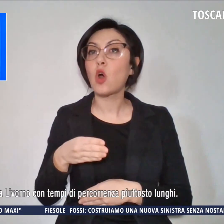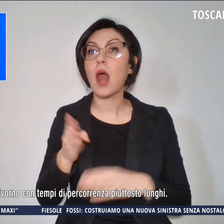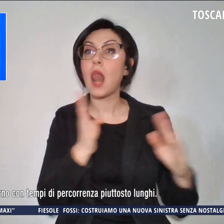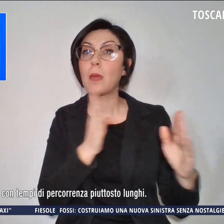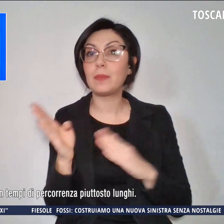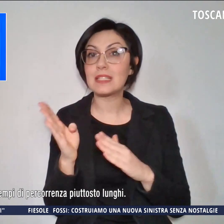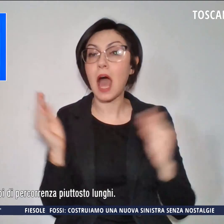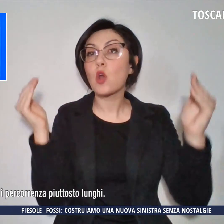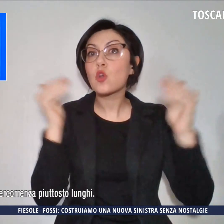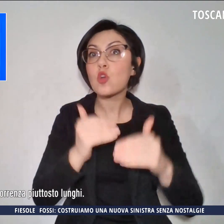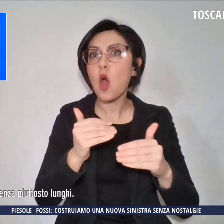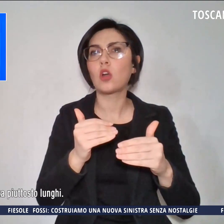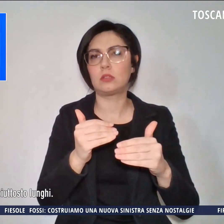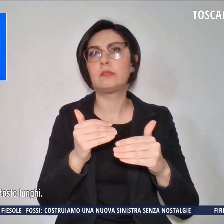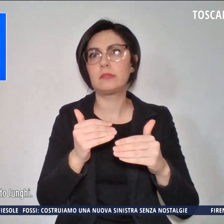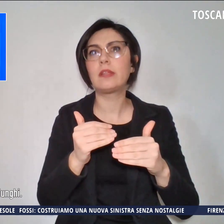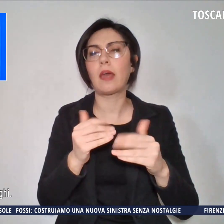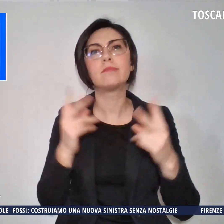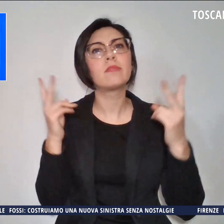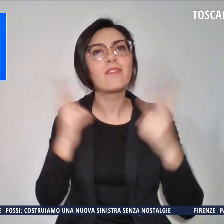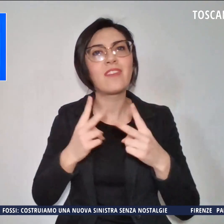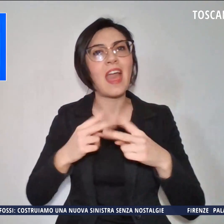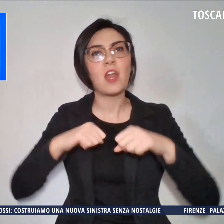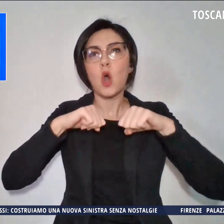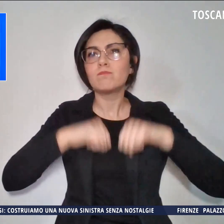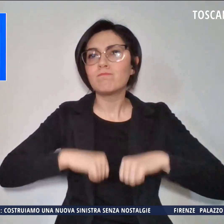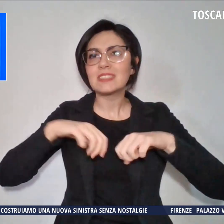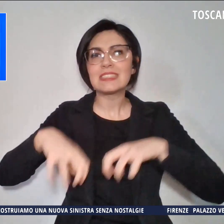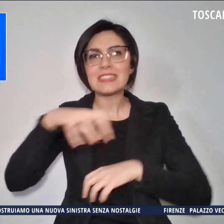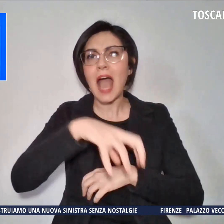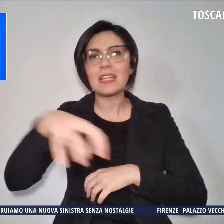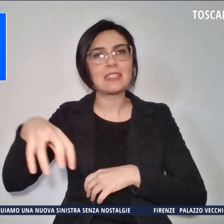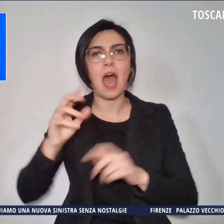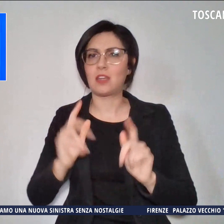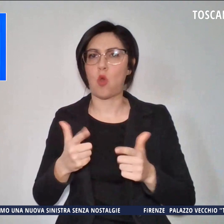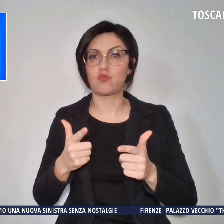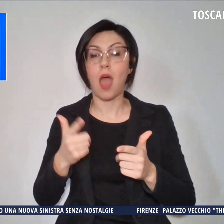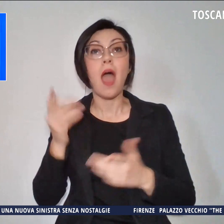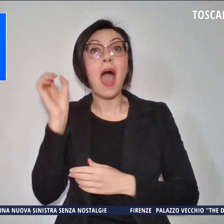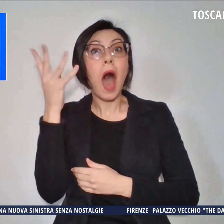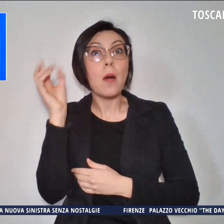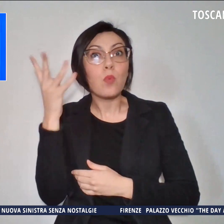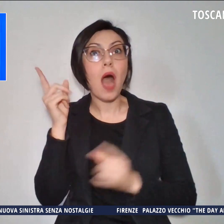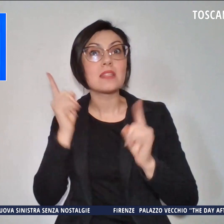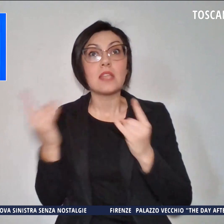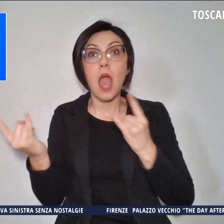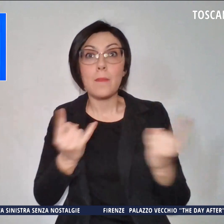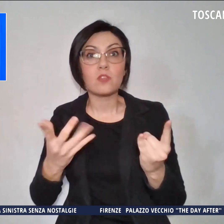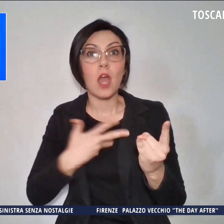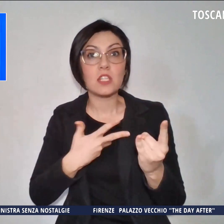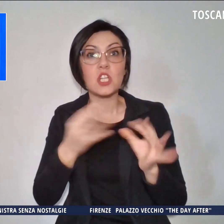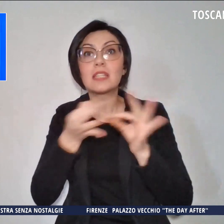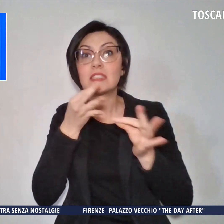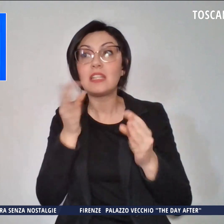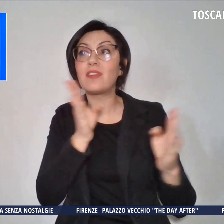notte è sprovvisto di presidi sanitari e le ambulanze in caso di emergenza arrivano da Pisa o da